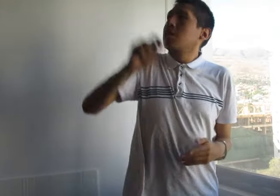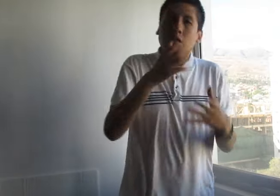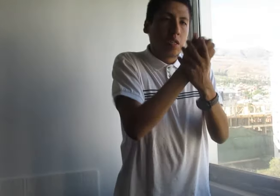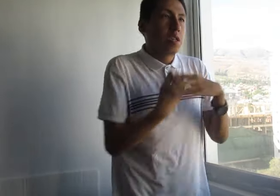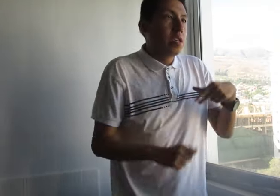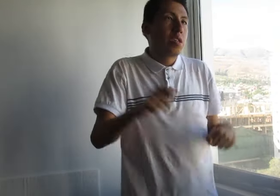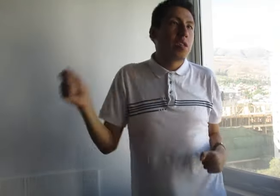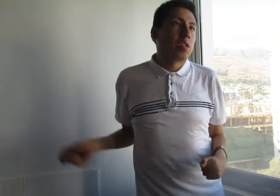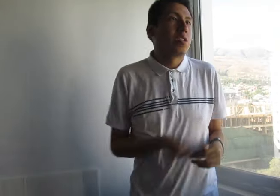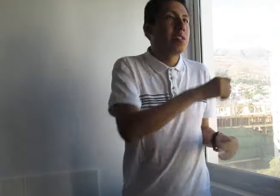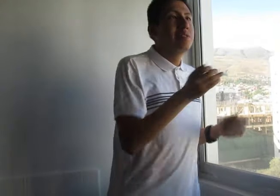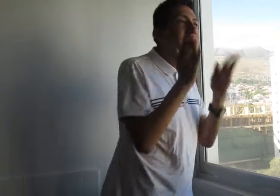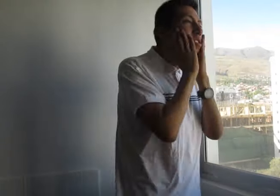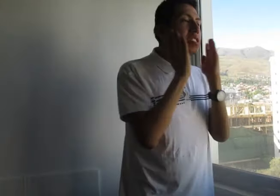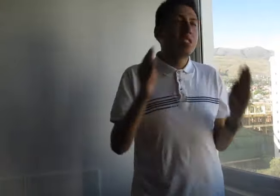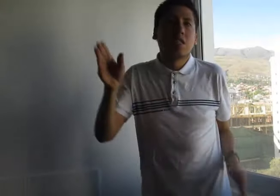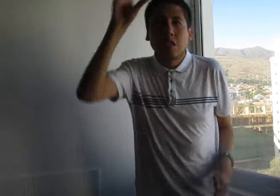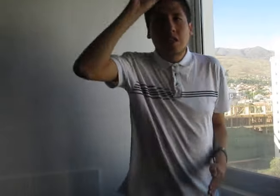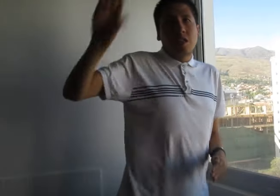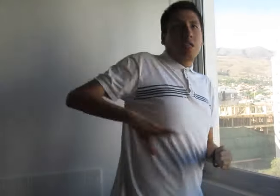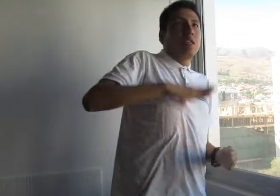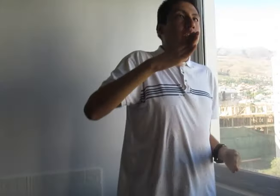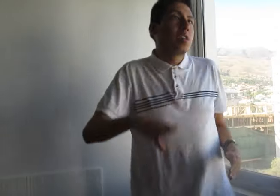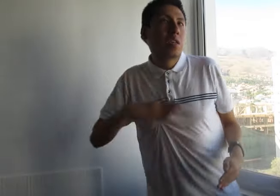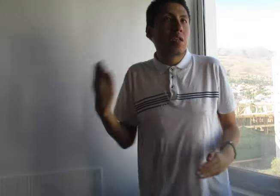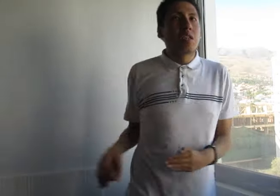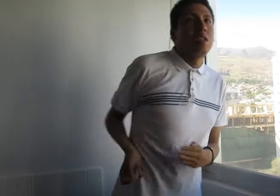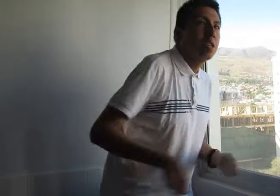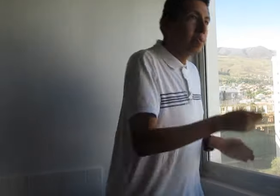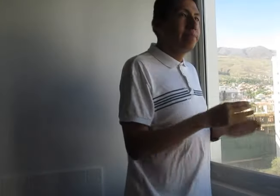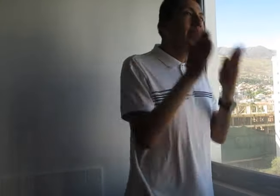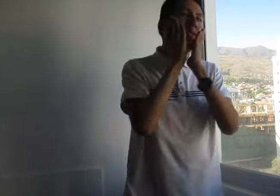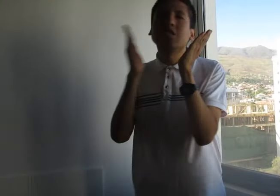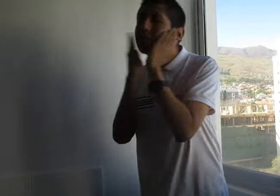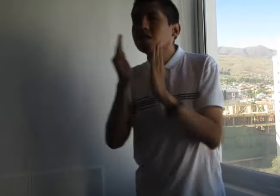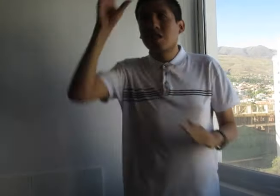agradezco Señor nuevamente, te agradezco Señor.